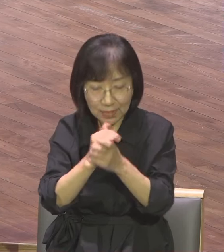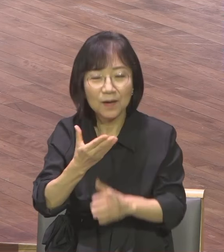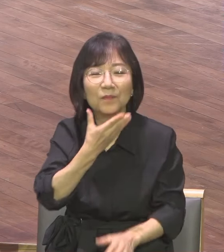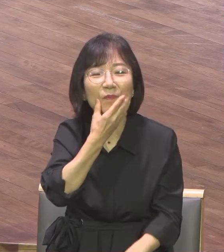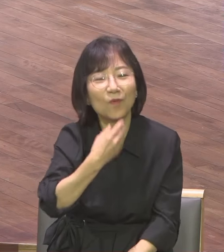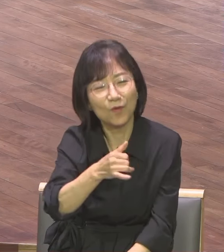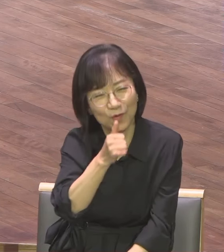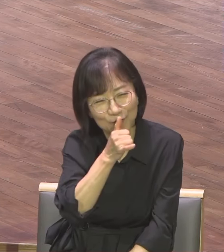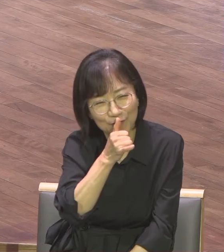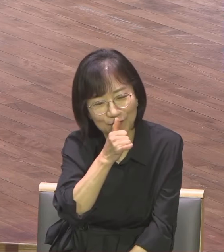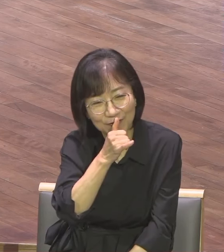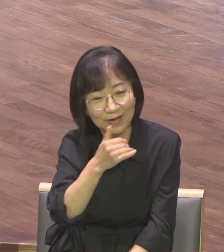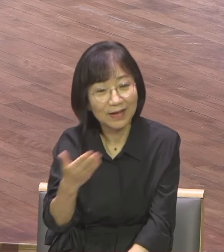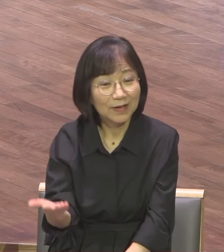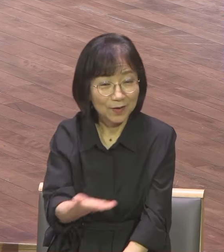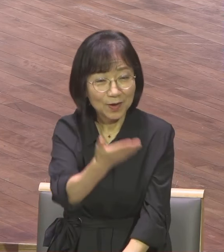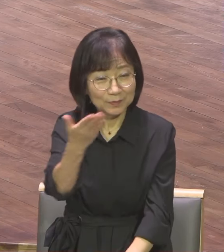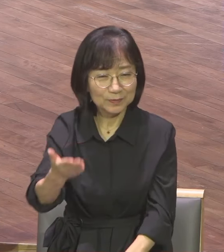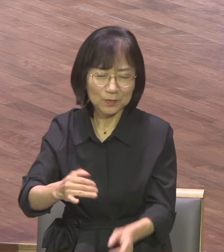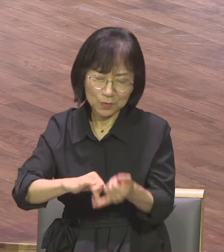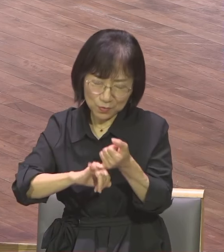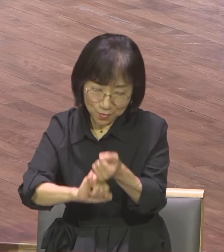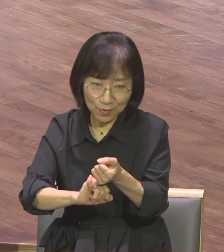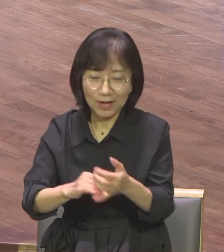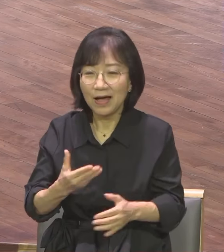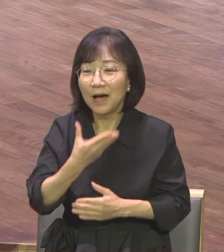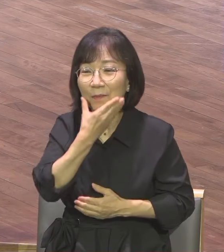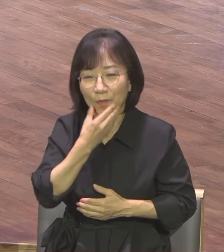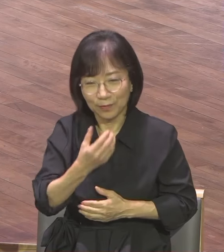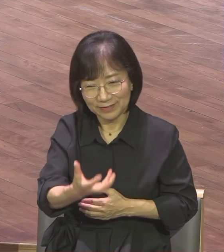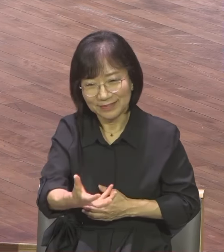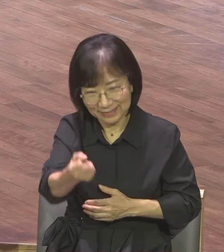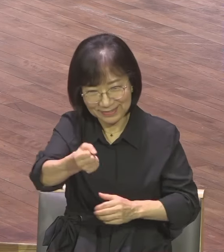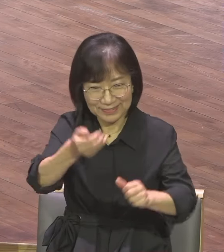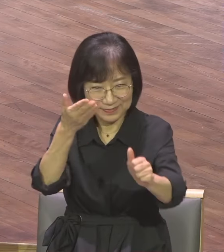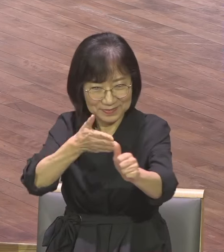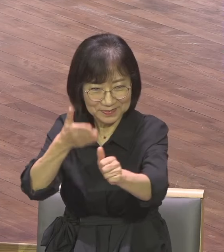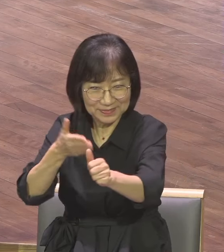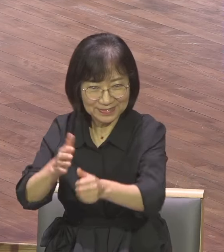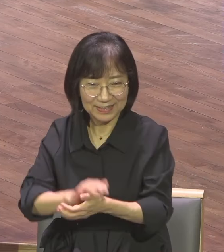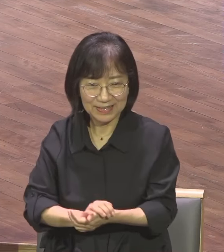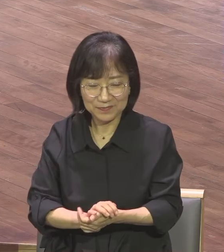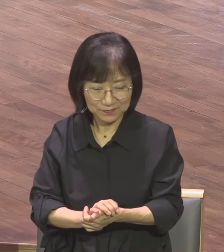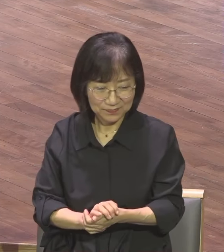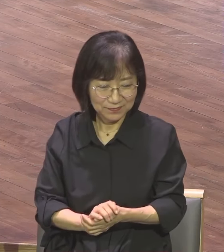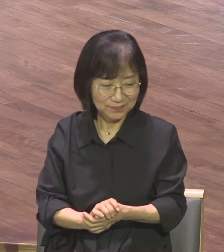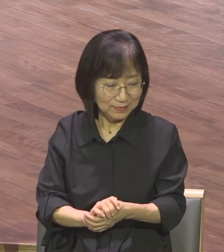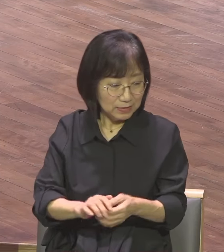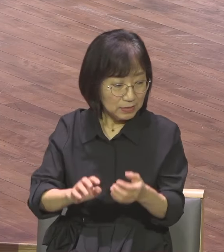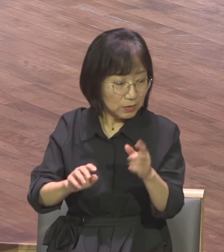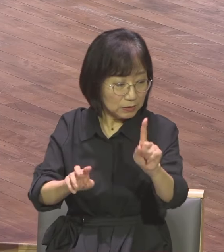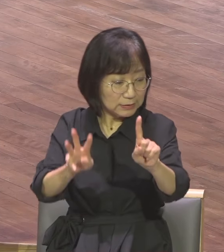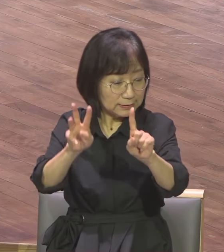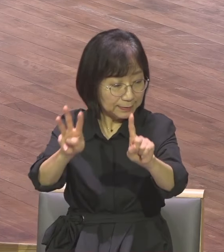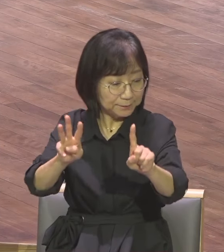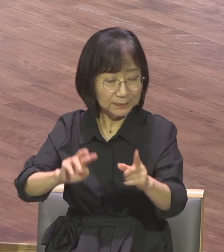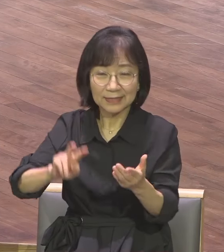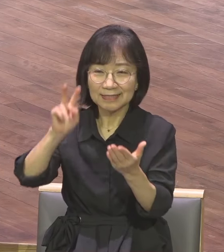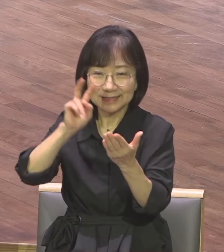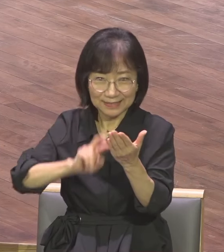정말로 매순간 누리시길 바랍니다 3절에 보니까 찬성하리로다 하나님과 우리 주 예수 그리스도의